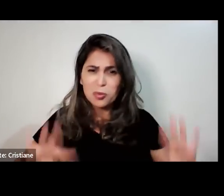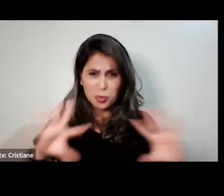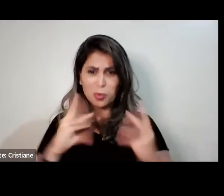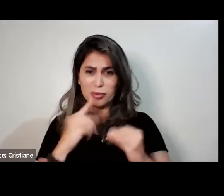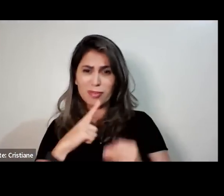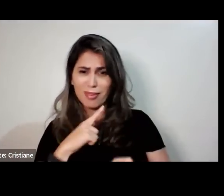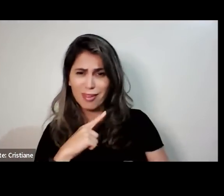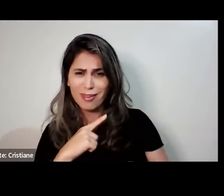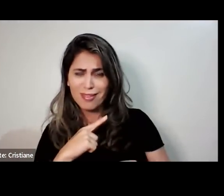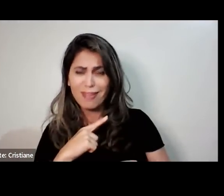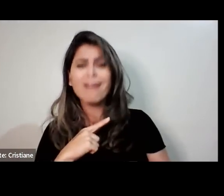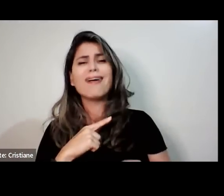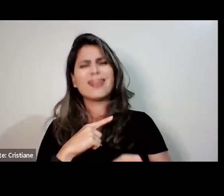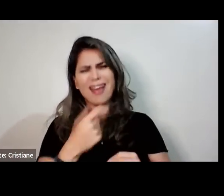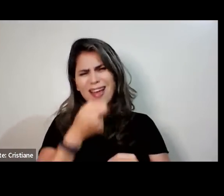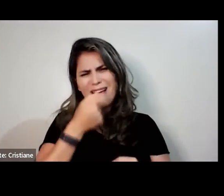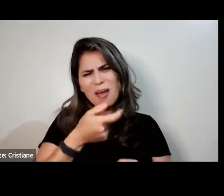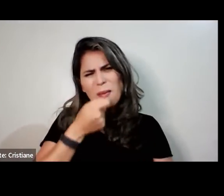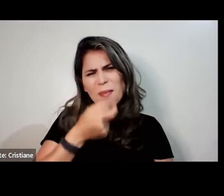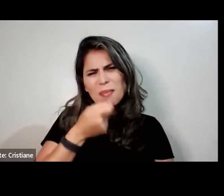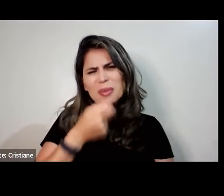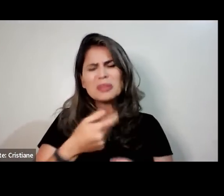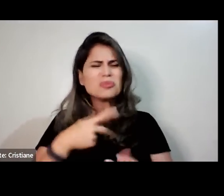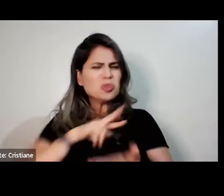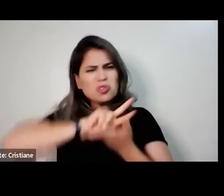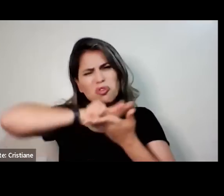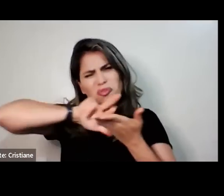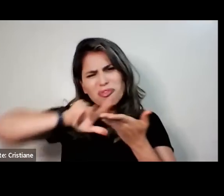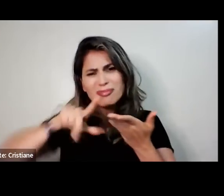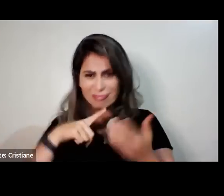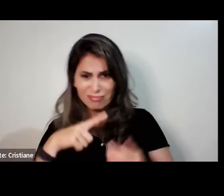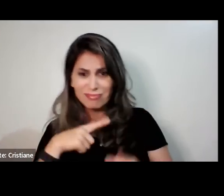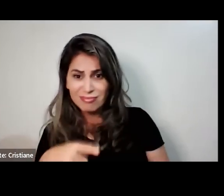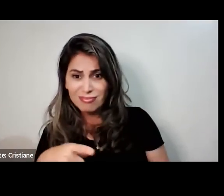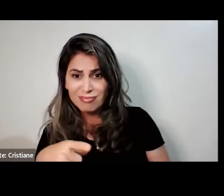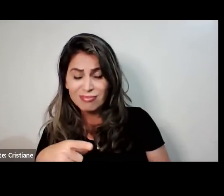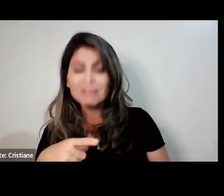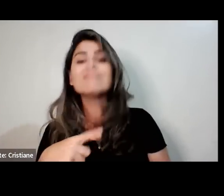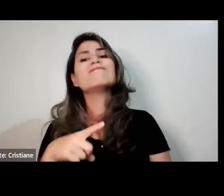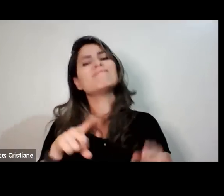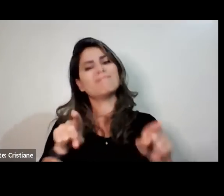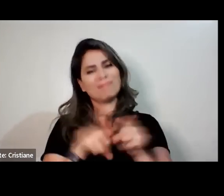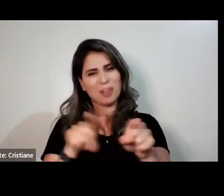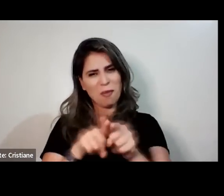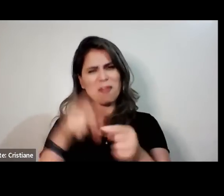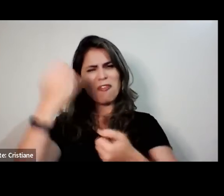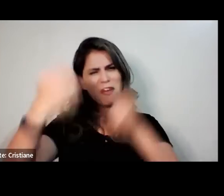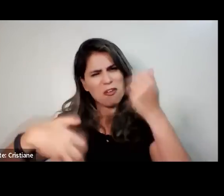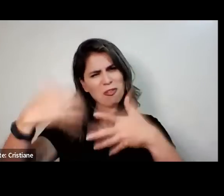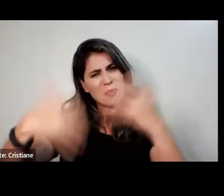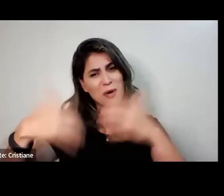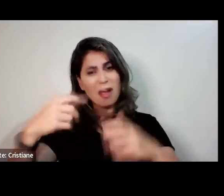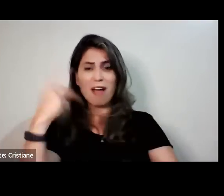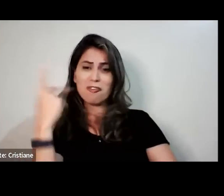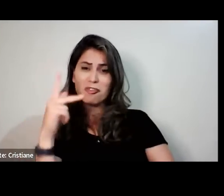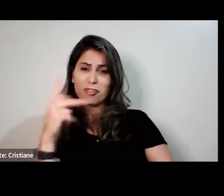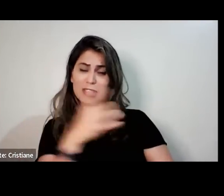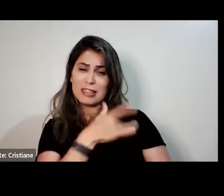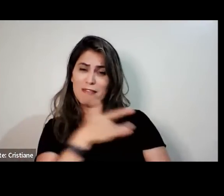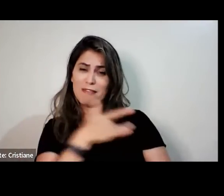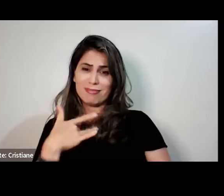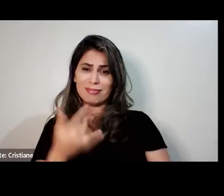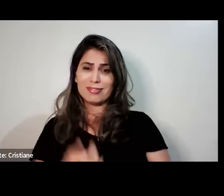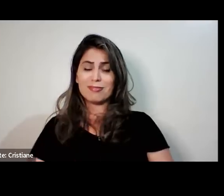remédios. E nós vamos entender de forma prática que a gente consegue ter mais qualidade de vida